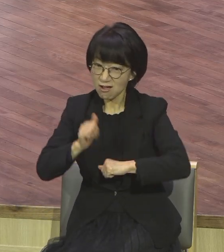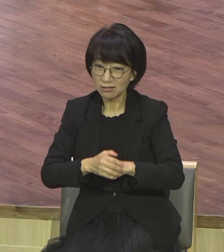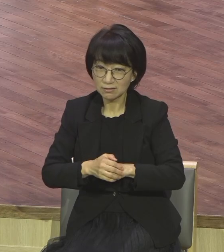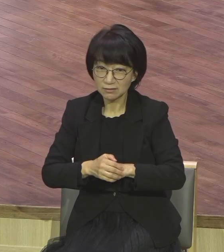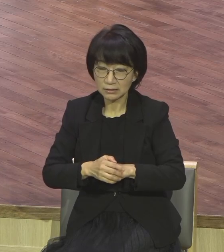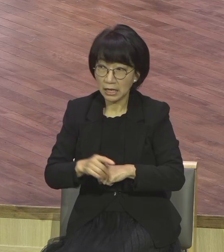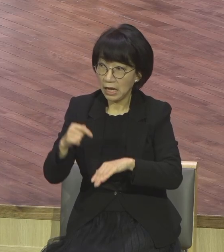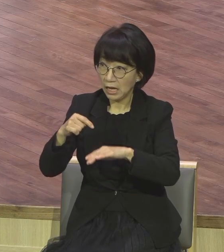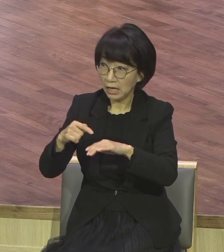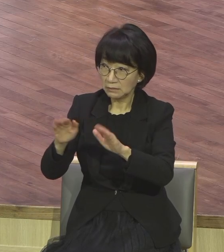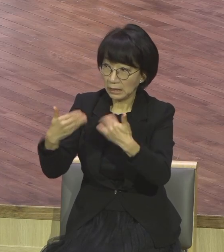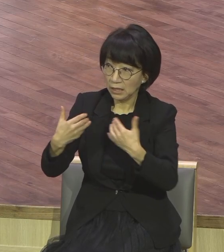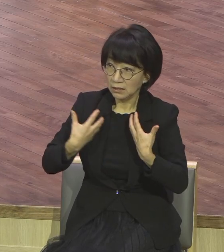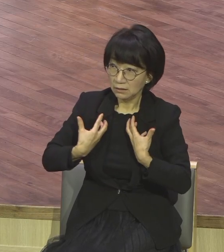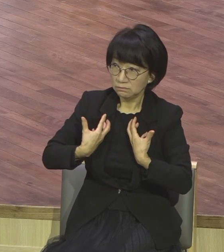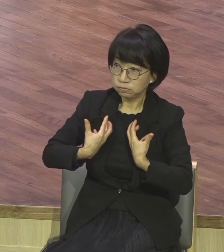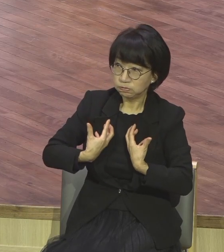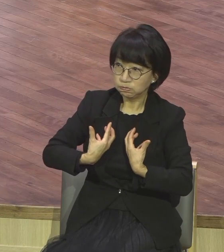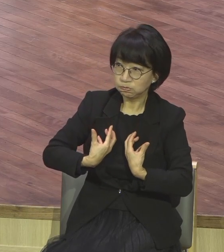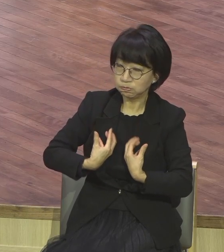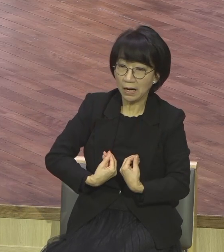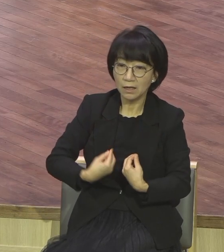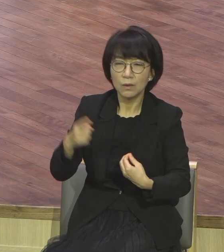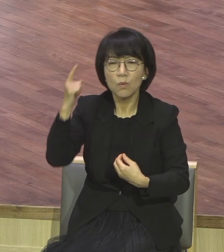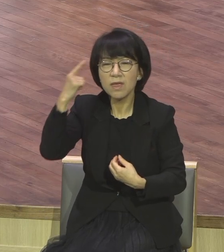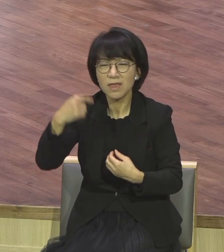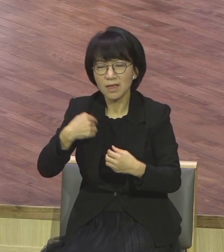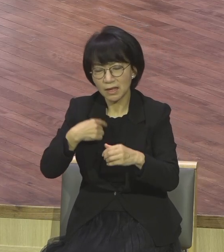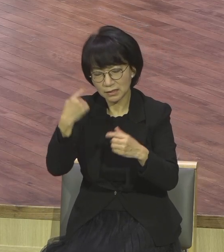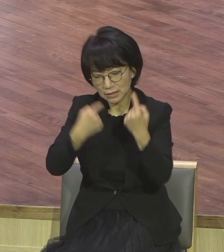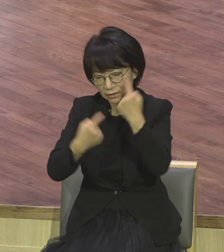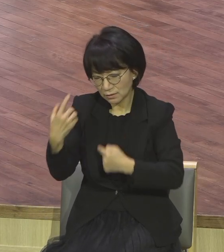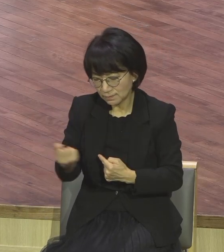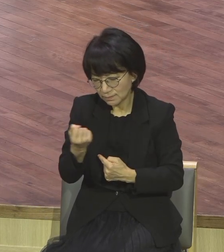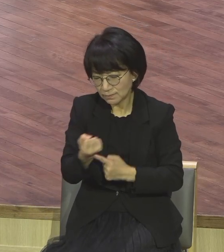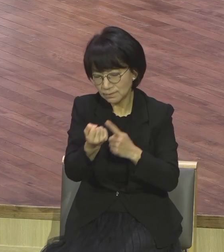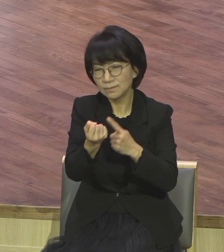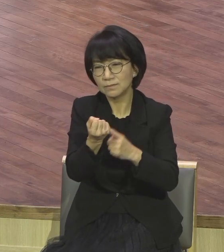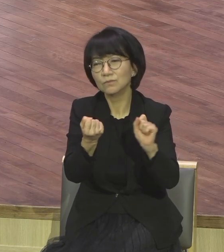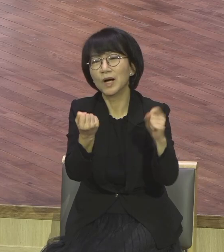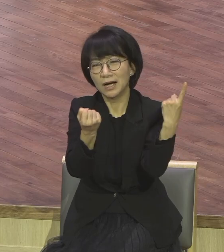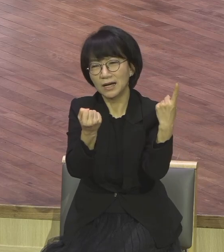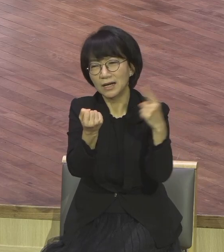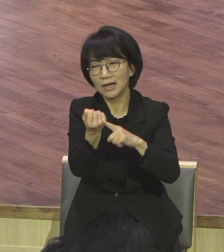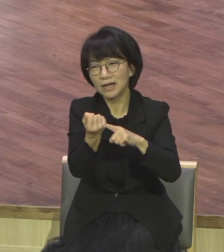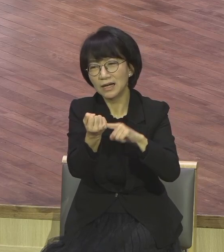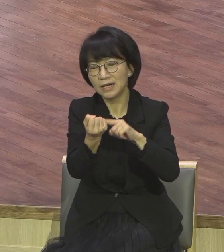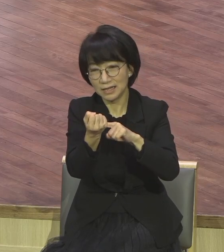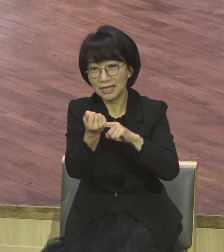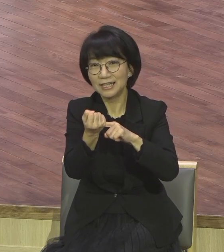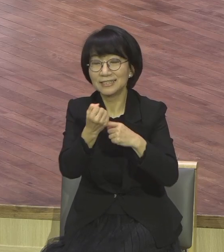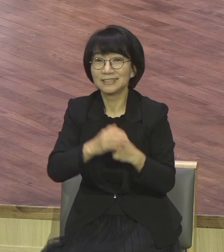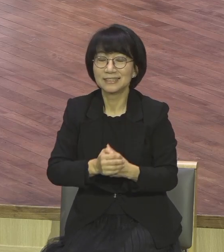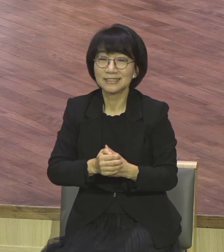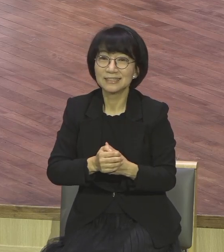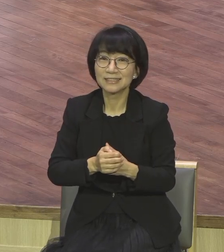들어요. 삐치고 시험 들고 그 전부 내 문제라고 보면 돼요. 아 내 안에 이런 게 있구나. 이런 말 할 때